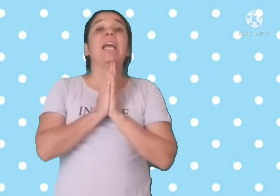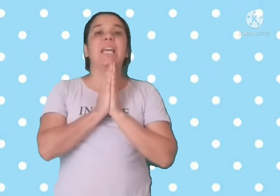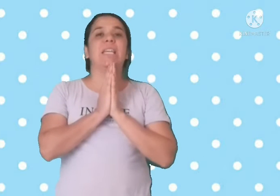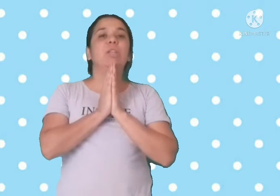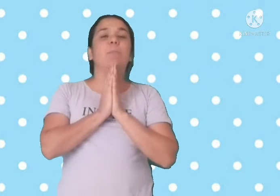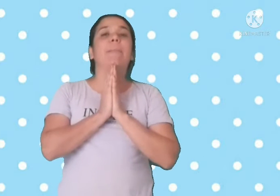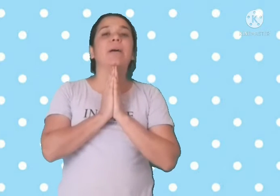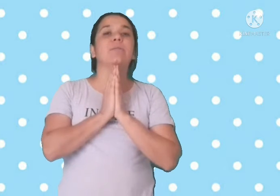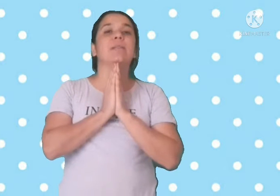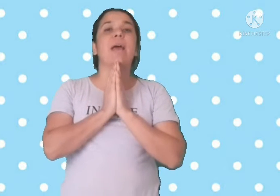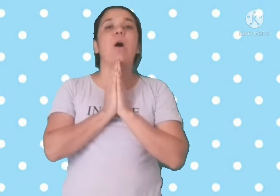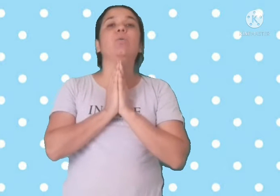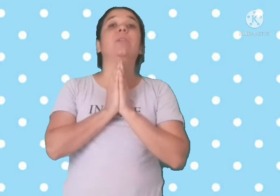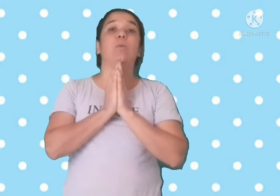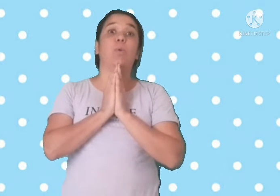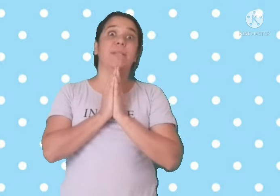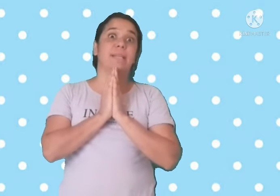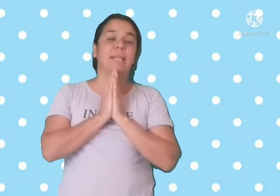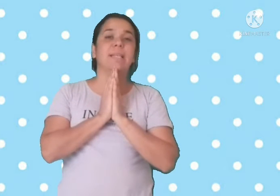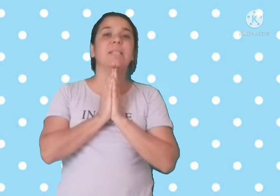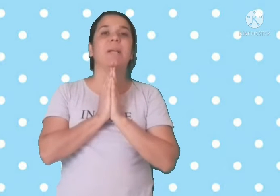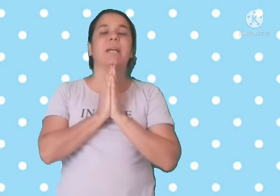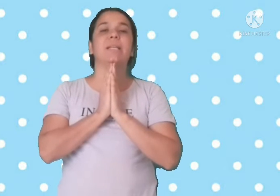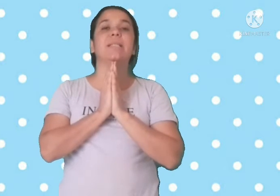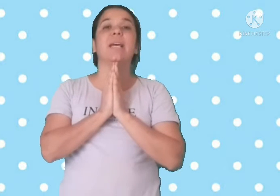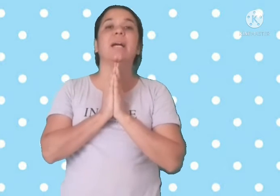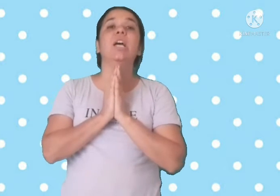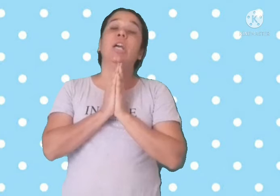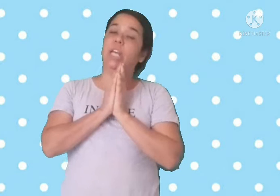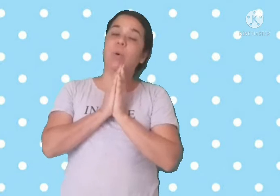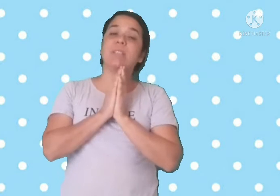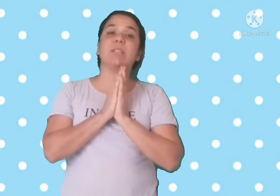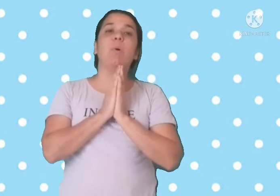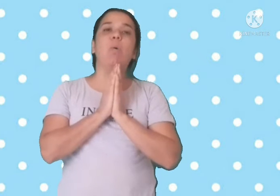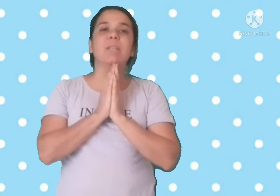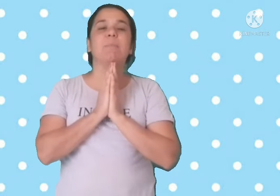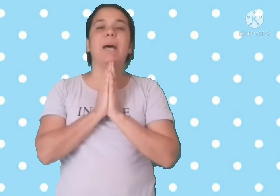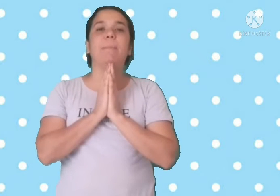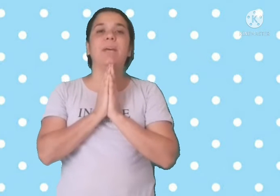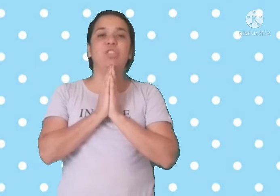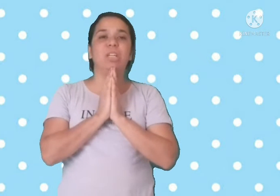Querido Papai do Céu, tenho coisas lindas para agradecer e coisas boas para pedir.